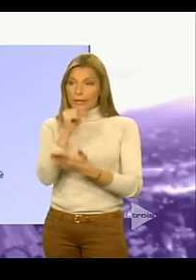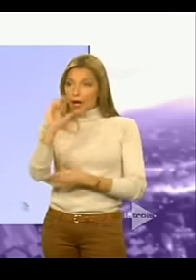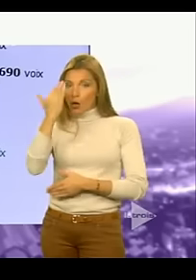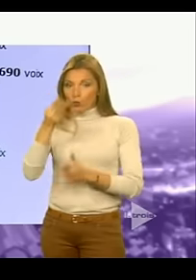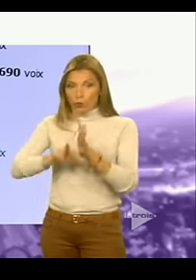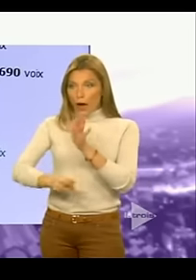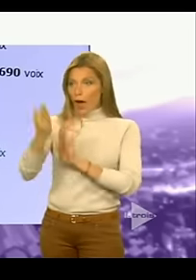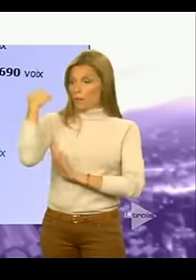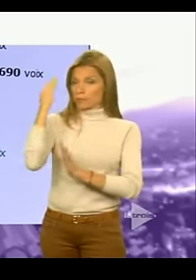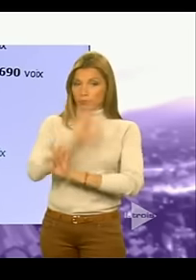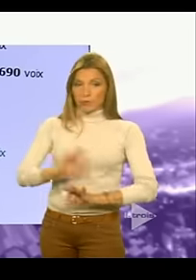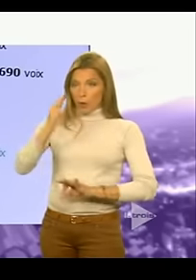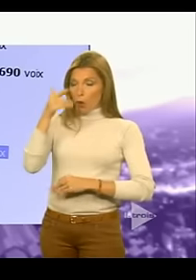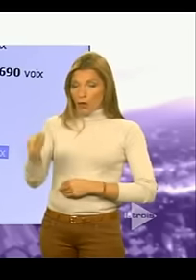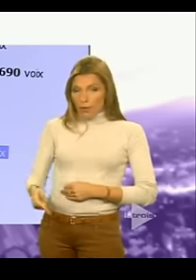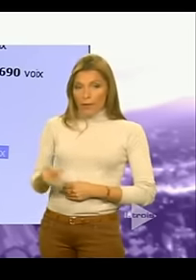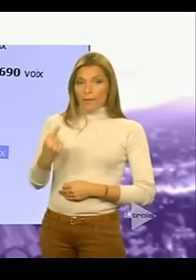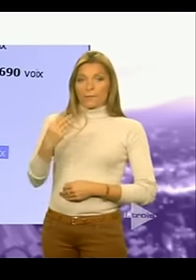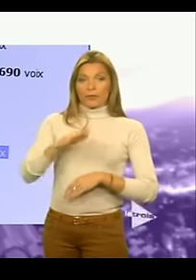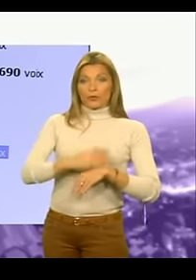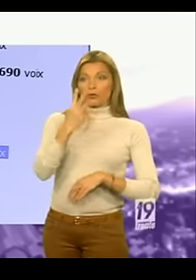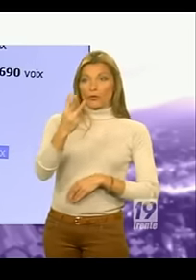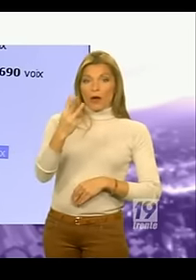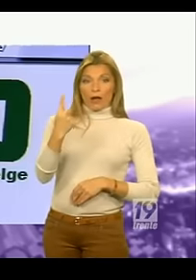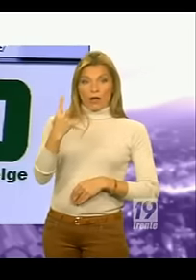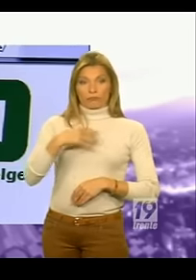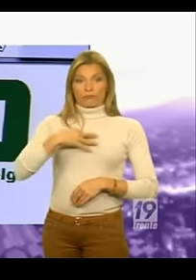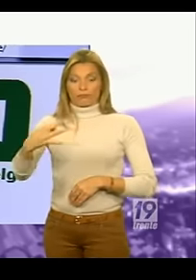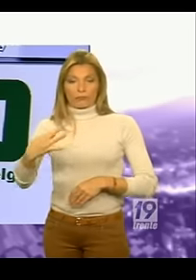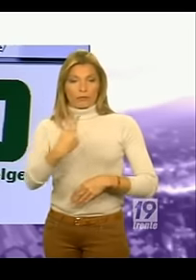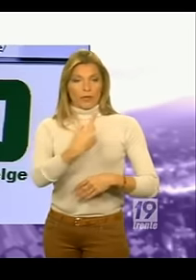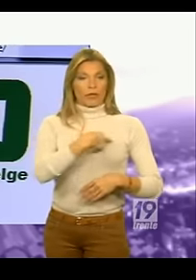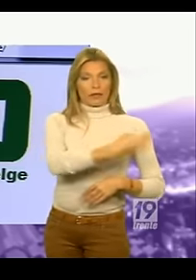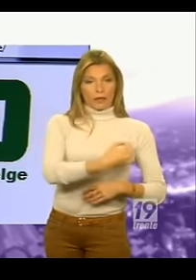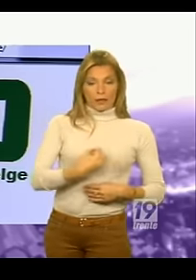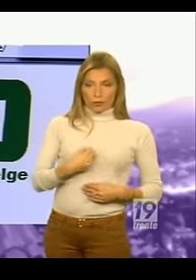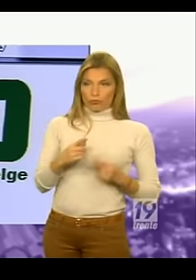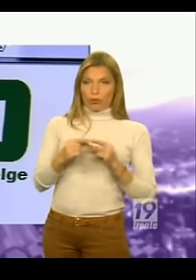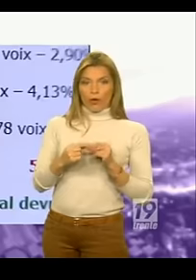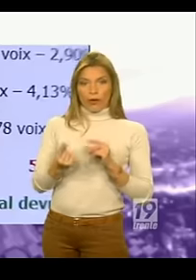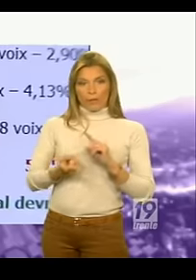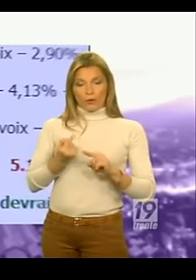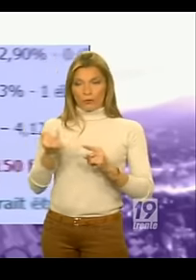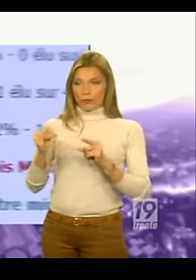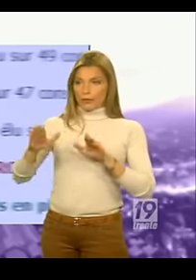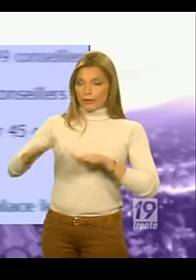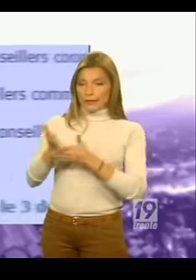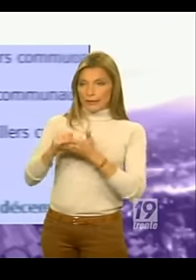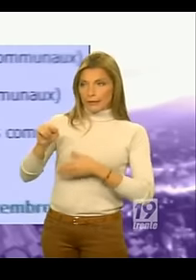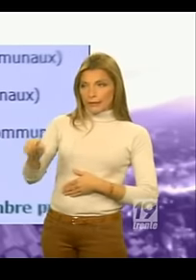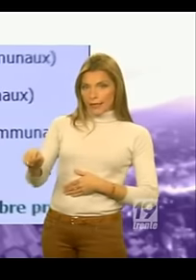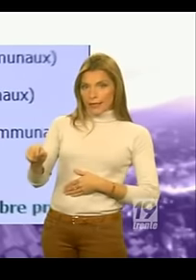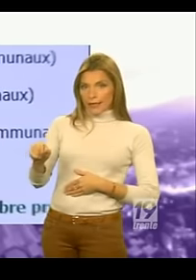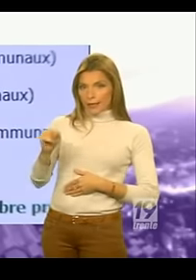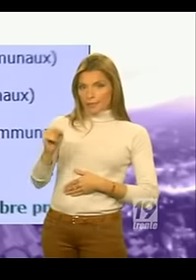parvient à faire élire deux candidats sur les trois qu'il présentait. Ils obtiennent d'excellents scores, le nom du parti Islam, un sacré coup de